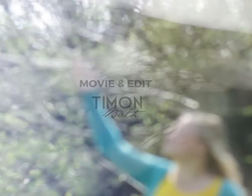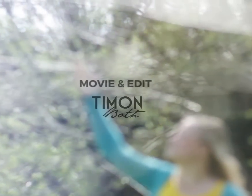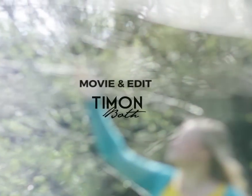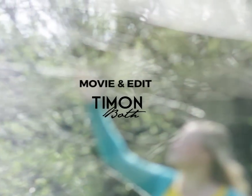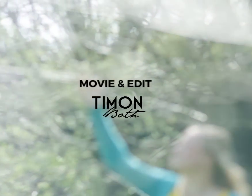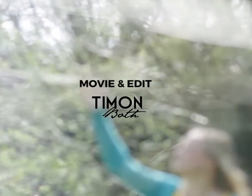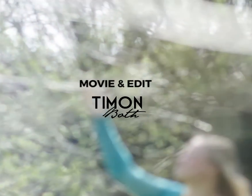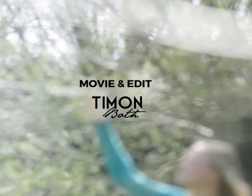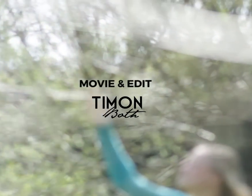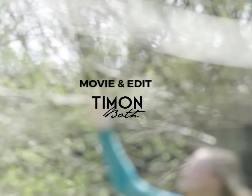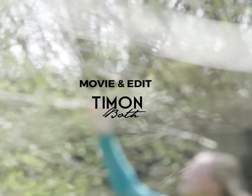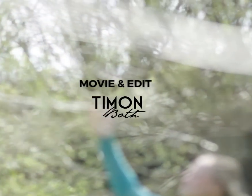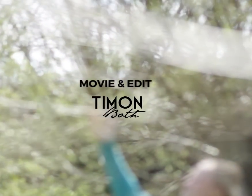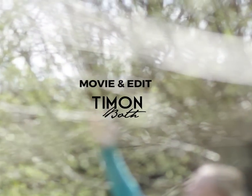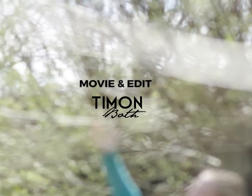Looft u hier